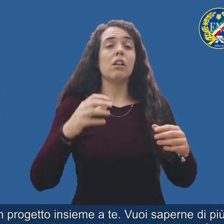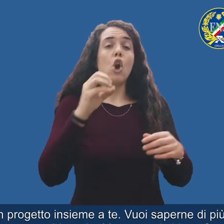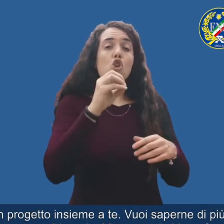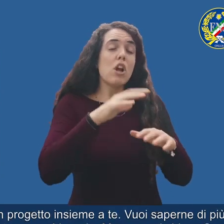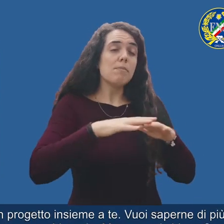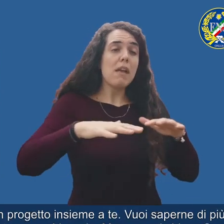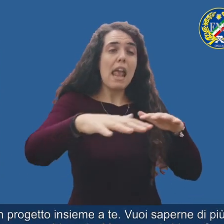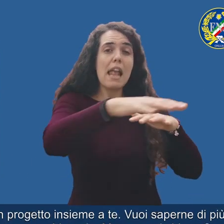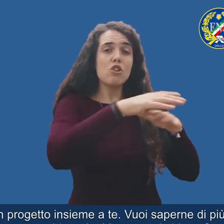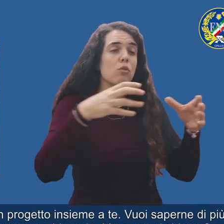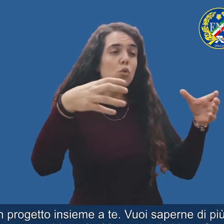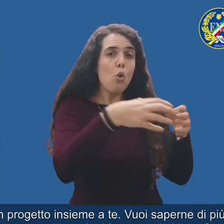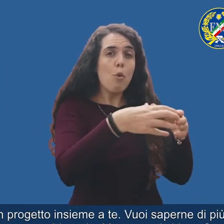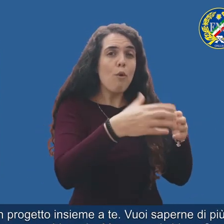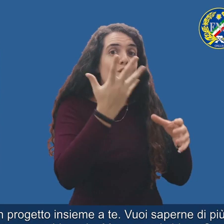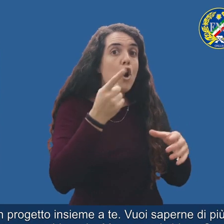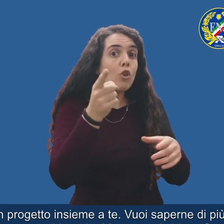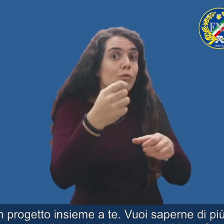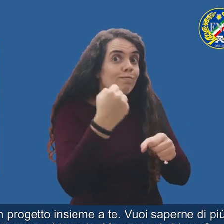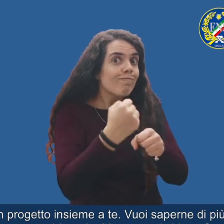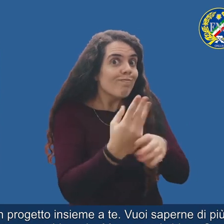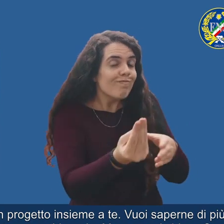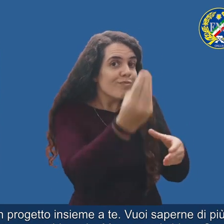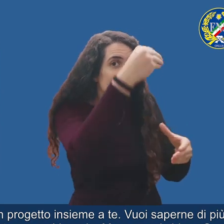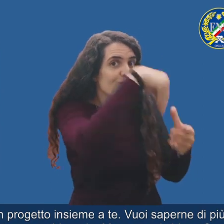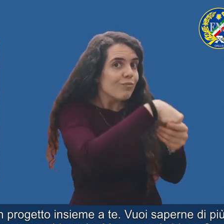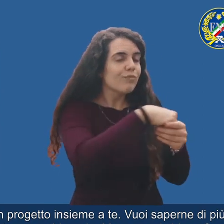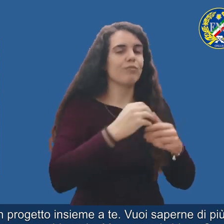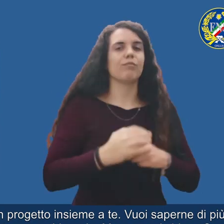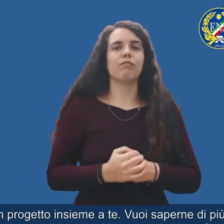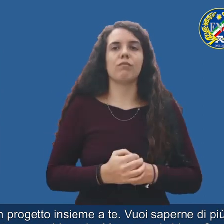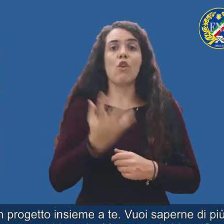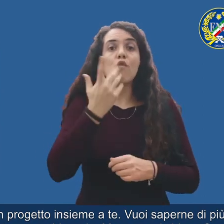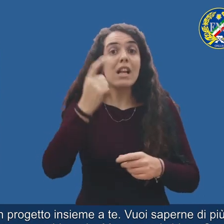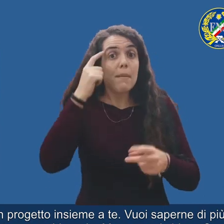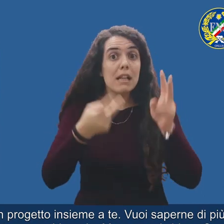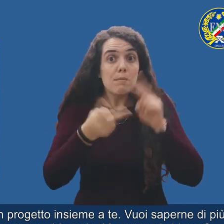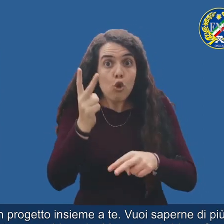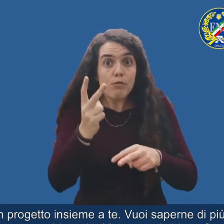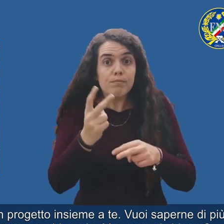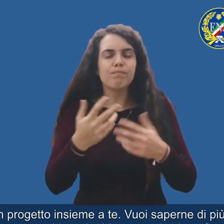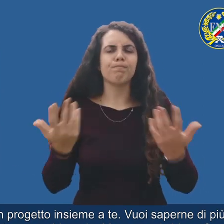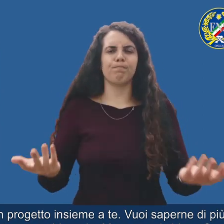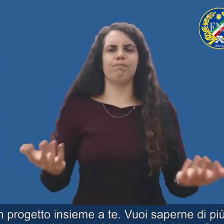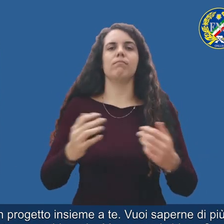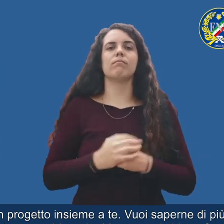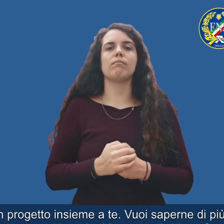Ocean Space vuole costruire un progetto insieme a te. Vuoi saperne di più? Sabato 31 ottobre lo